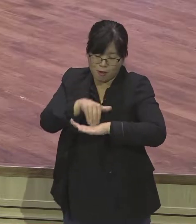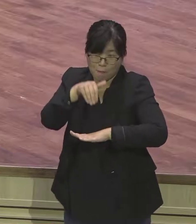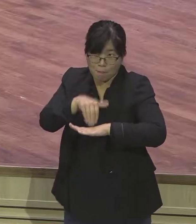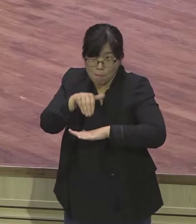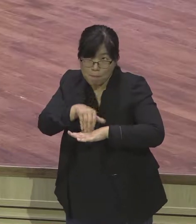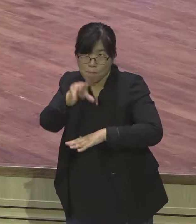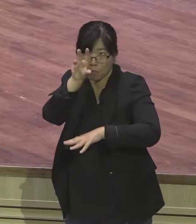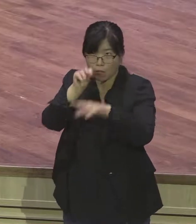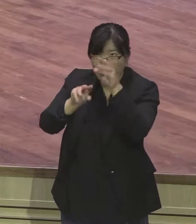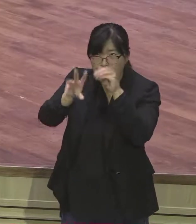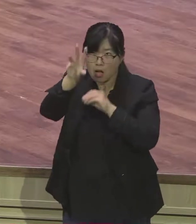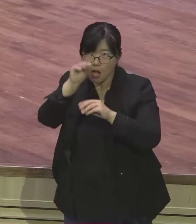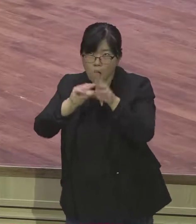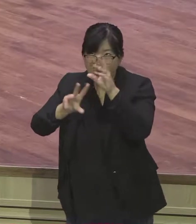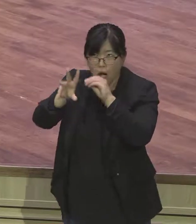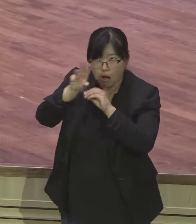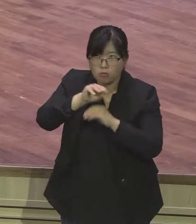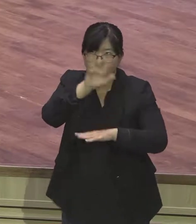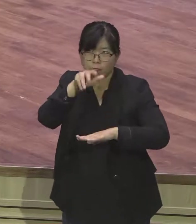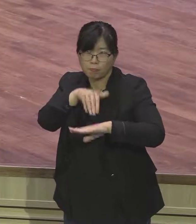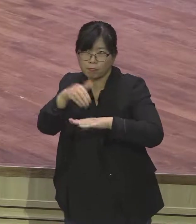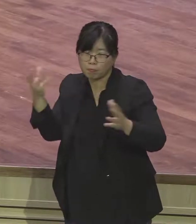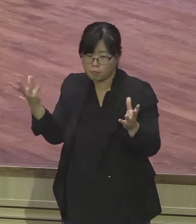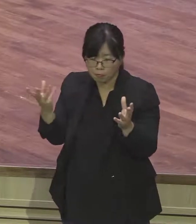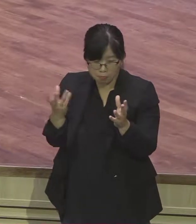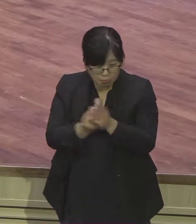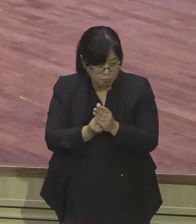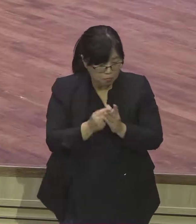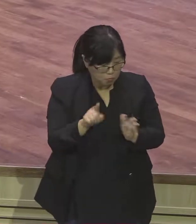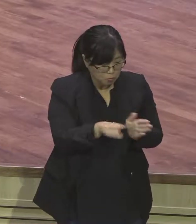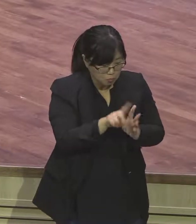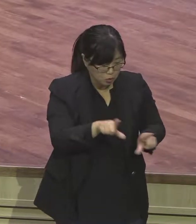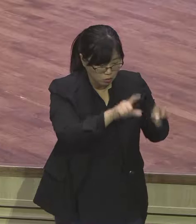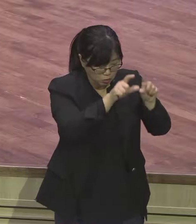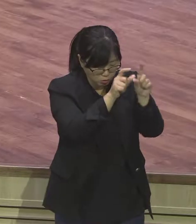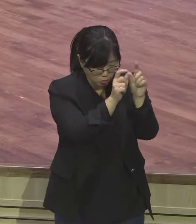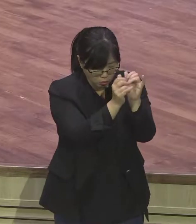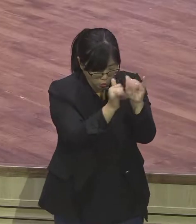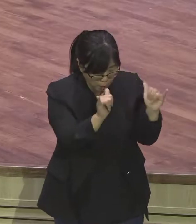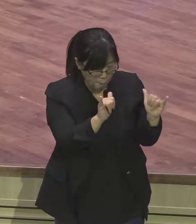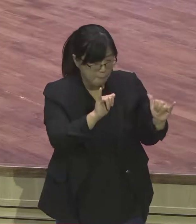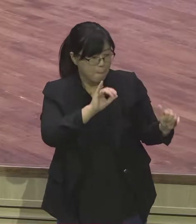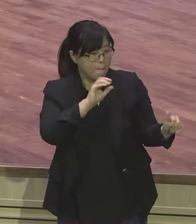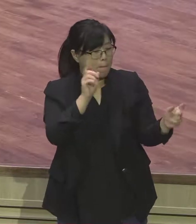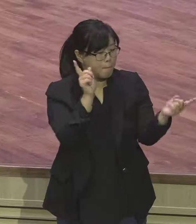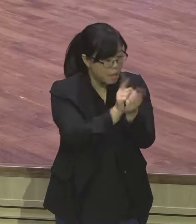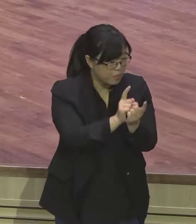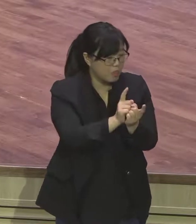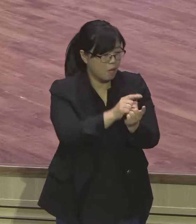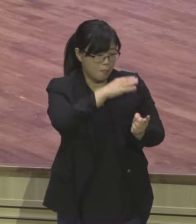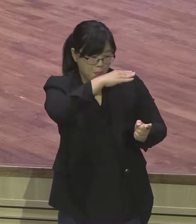우리가 한 영혼을 주께로 인도하는 전도는요 정말로 중요한 영적 의미가 있어요.